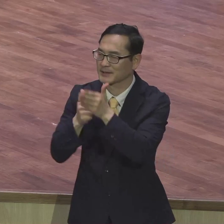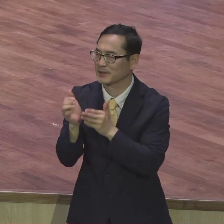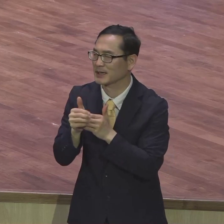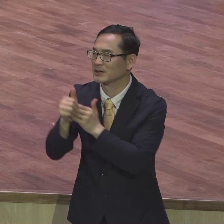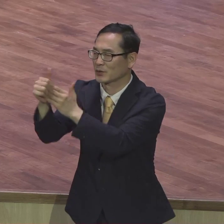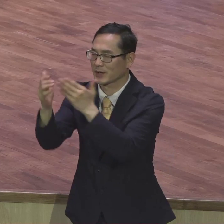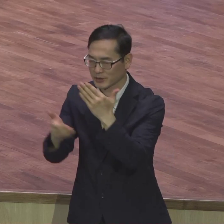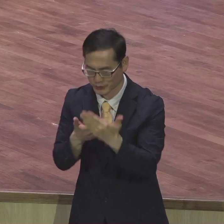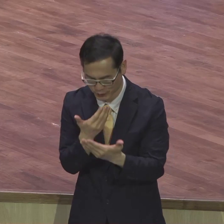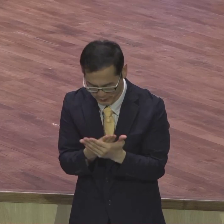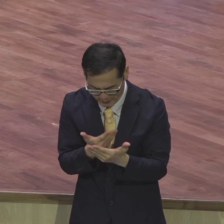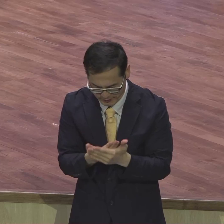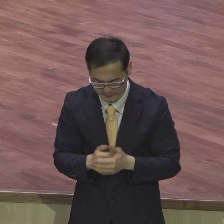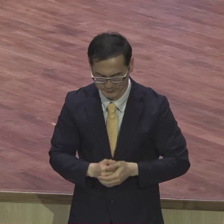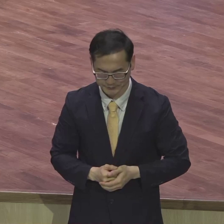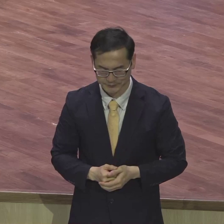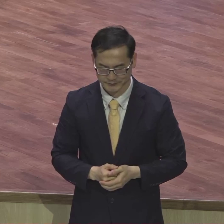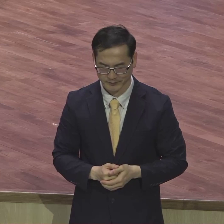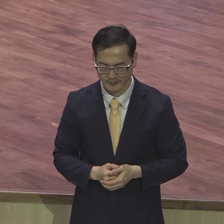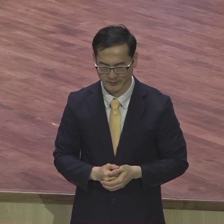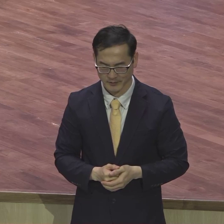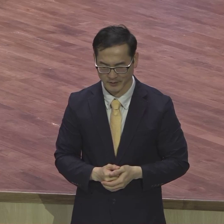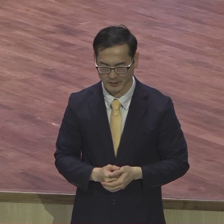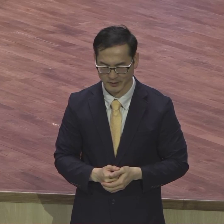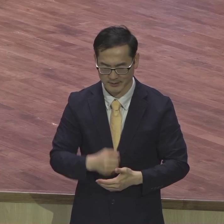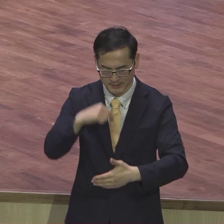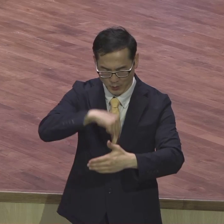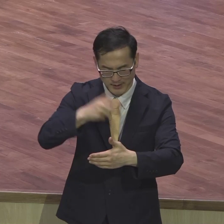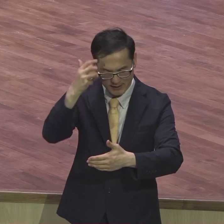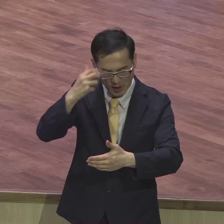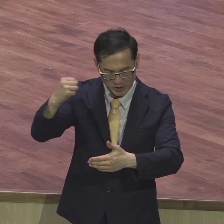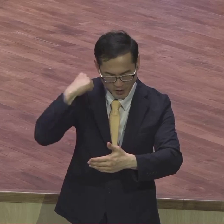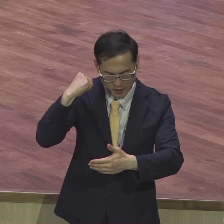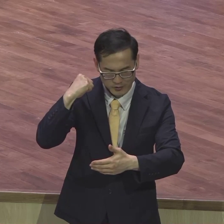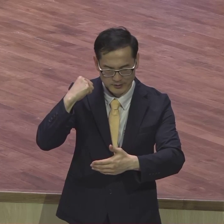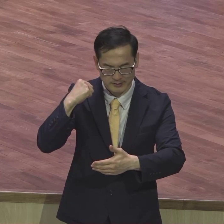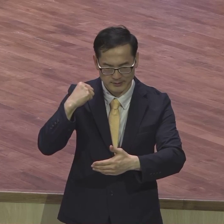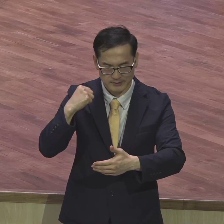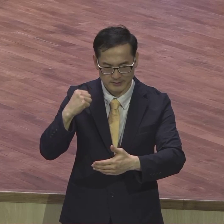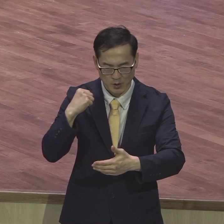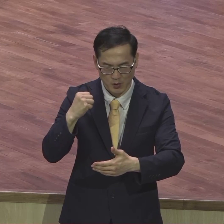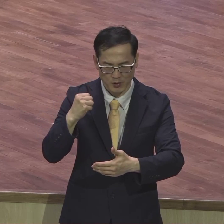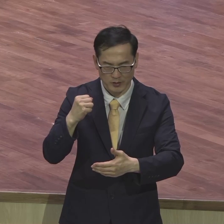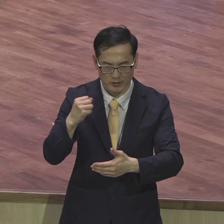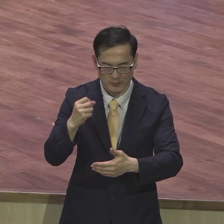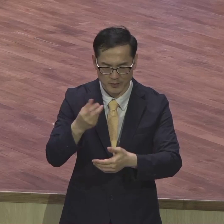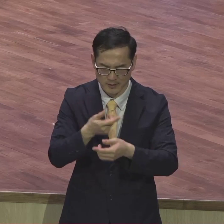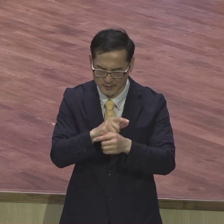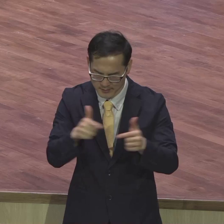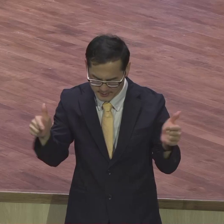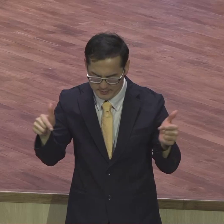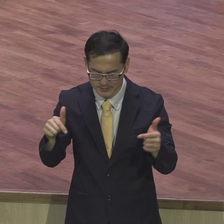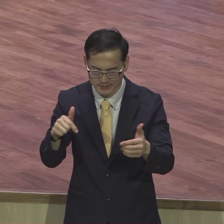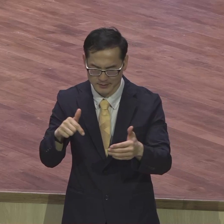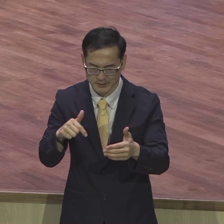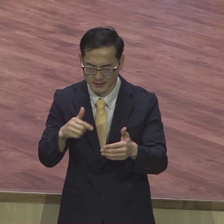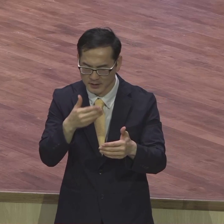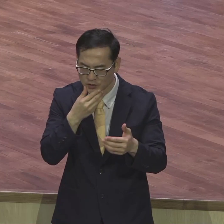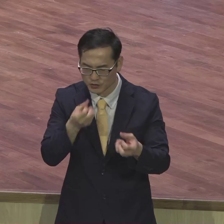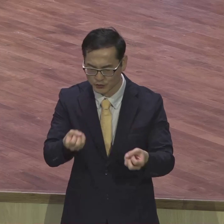주옵사사 이 속에 영역, 지력, 체력, 경제, 인력이 다 들어있음 말고 종합적 축복을 받는 영계의